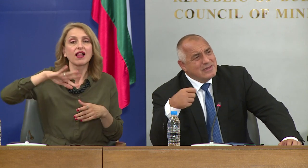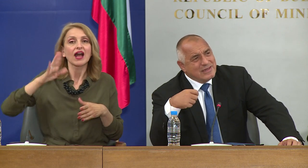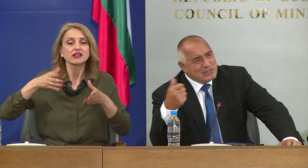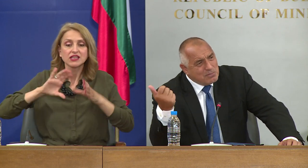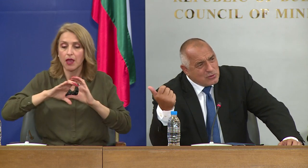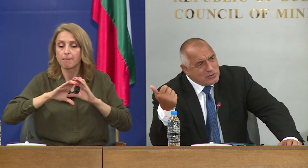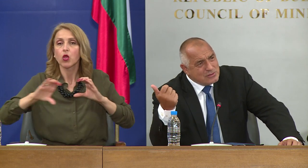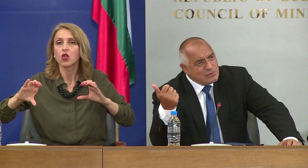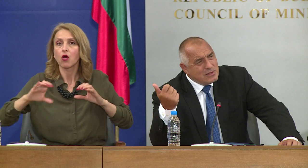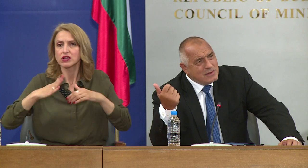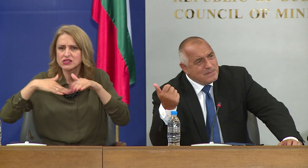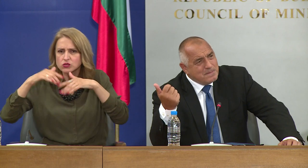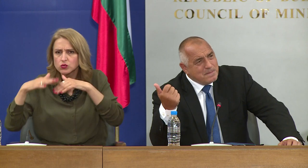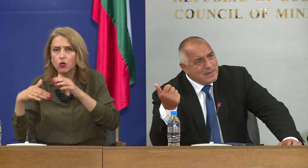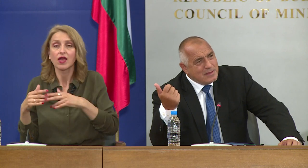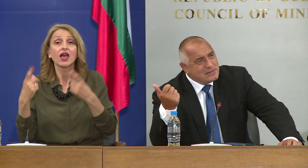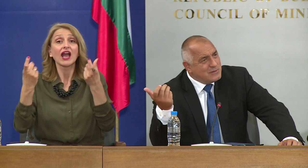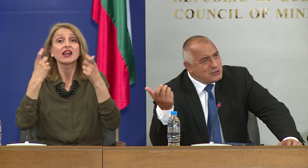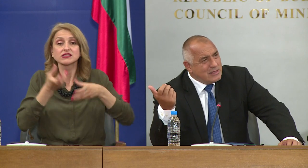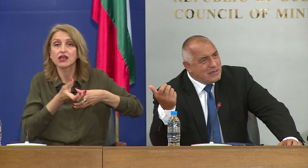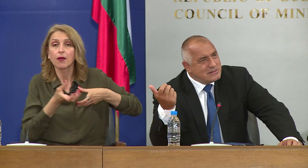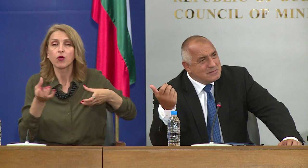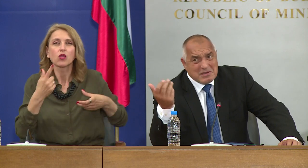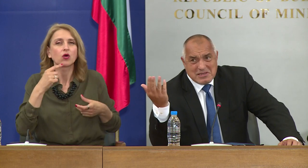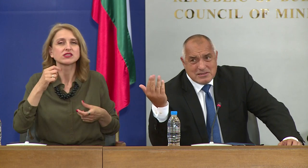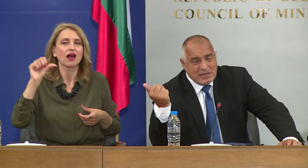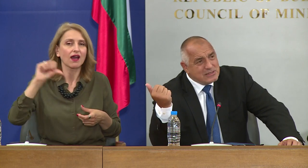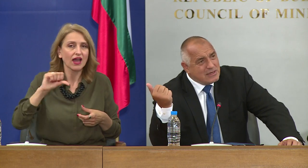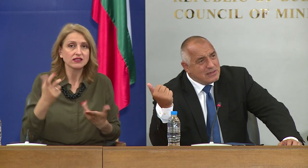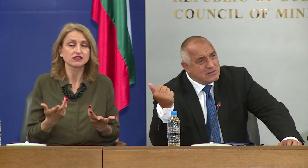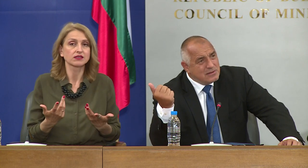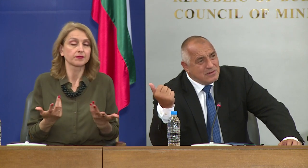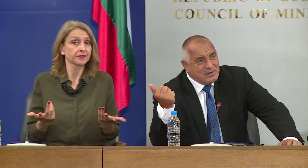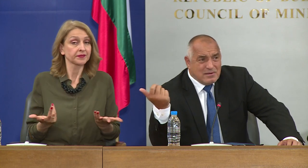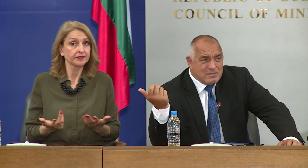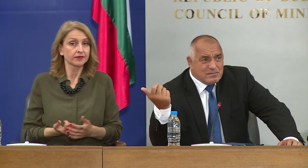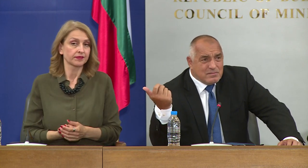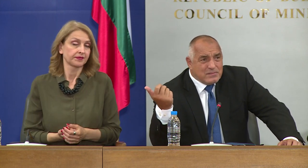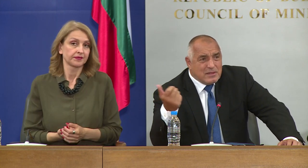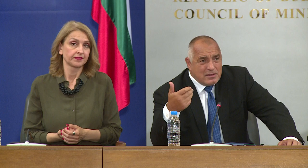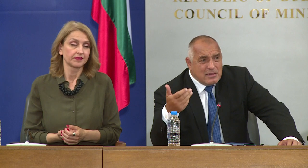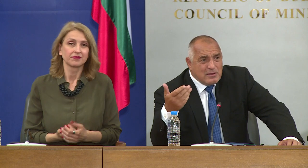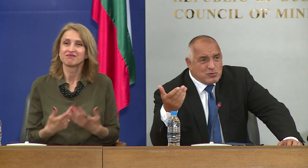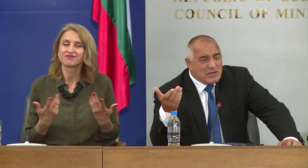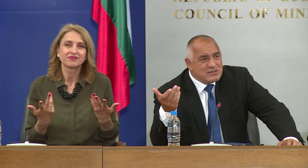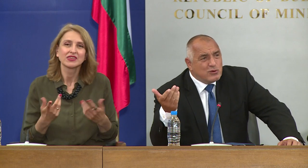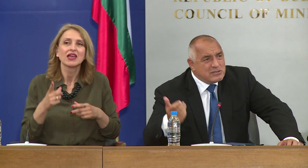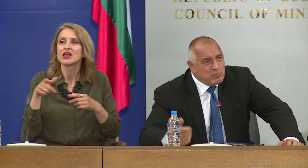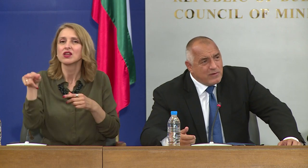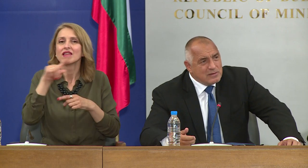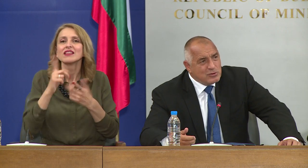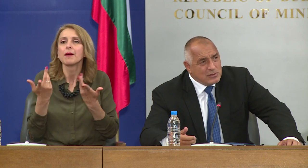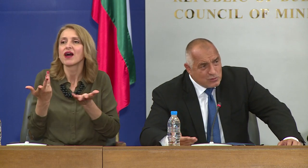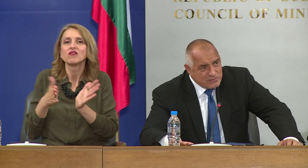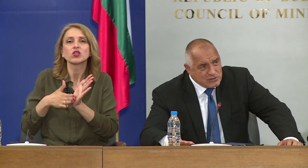МАКС, гръцки поток се строи за втечнен газ, за азерски газ. Те не им остават с който